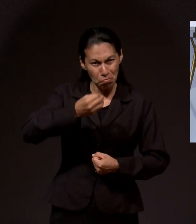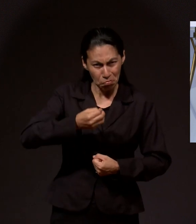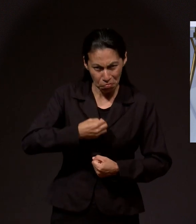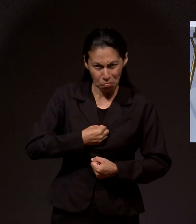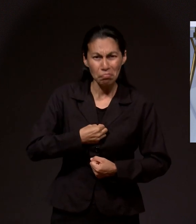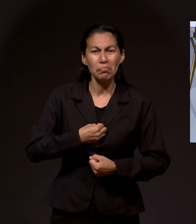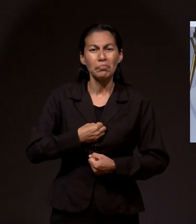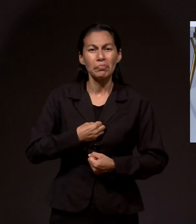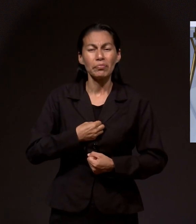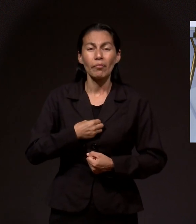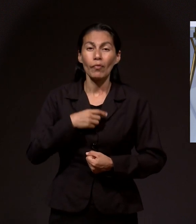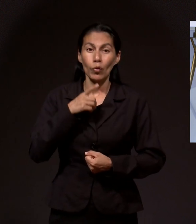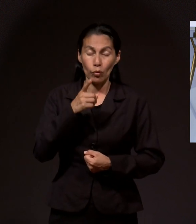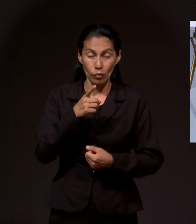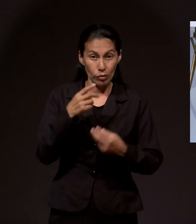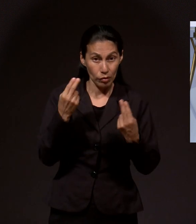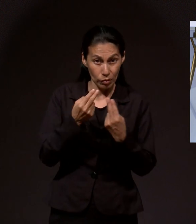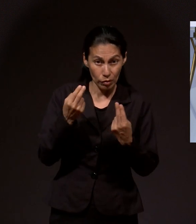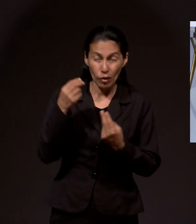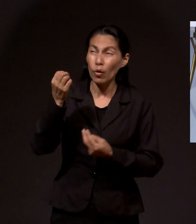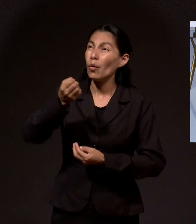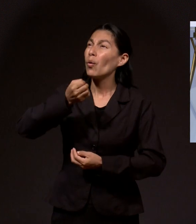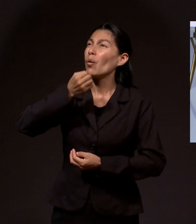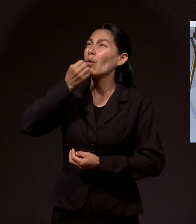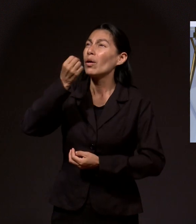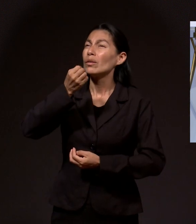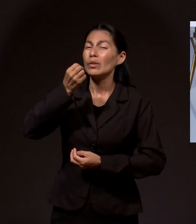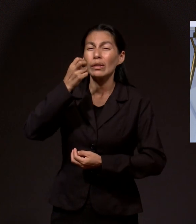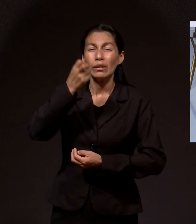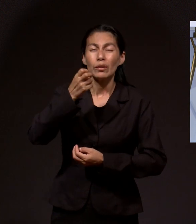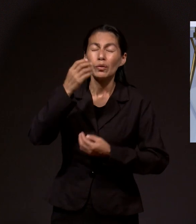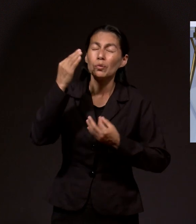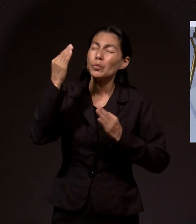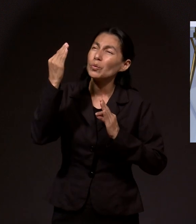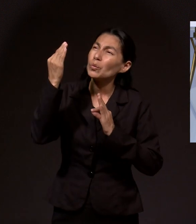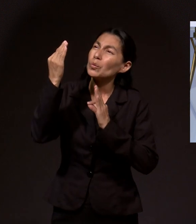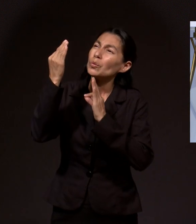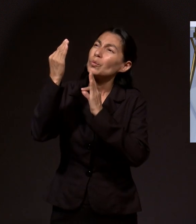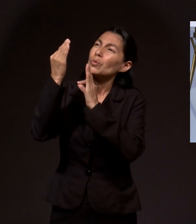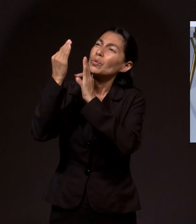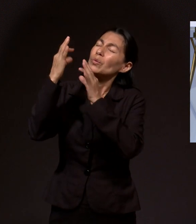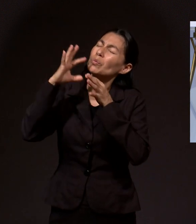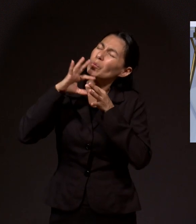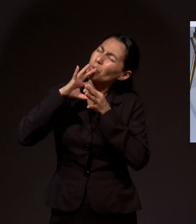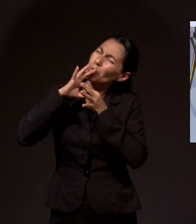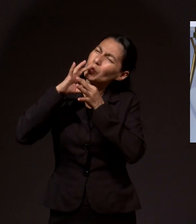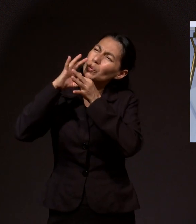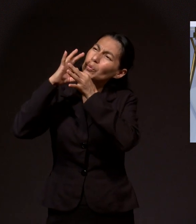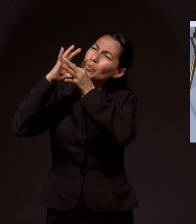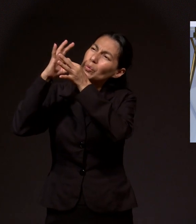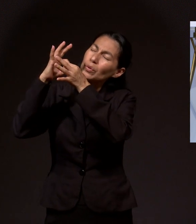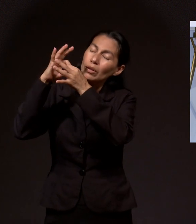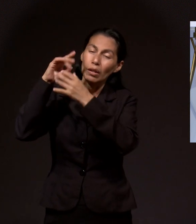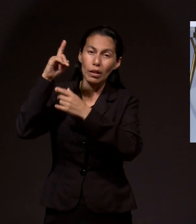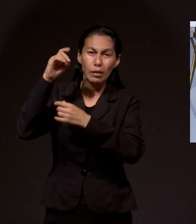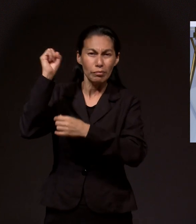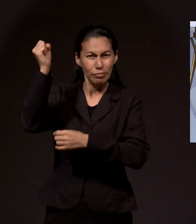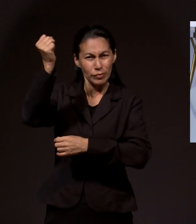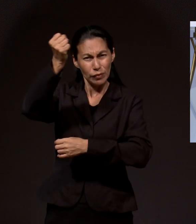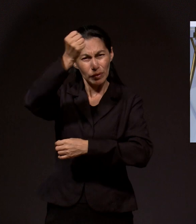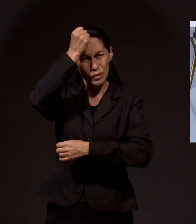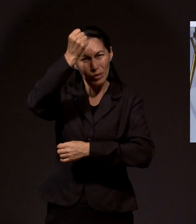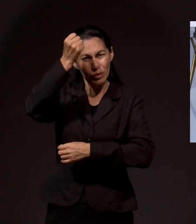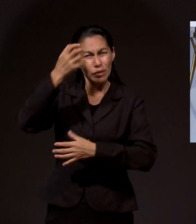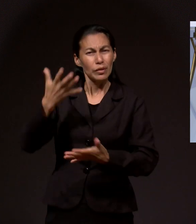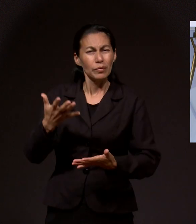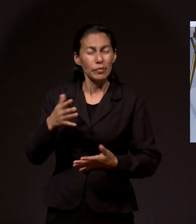es la invitación a buscar el refugio de Dios. Porque Él es tu sabiduría